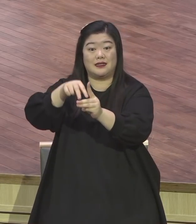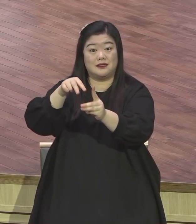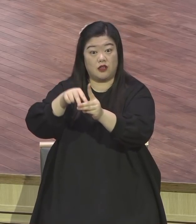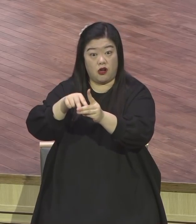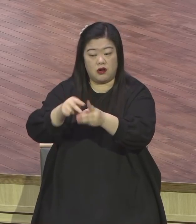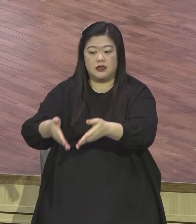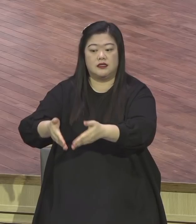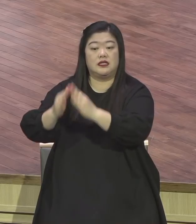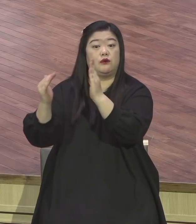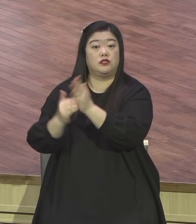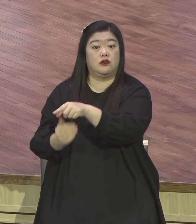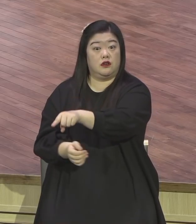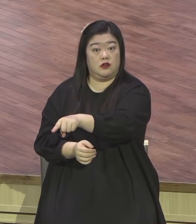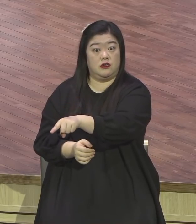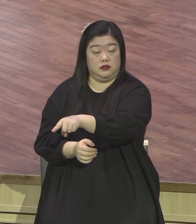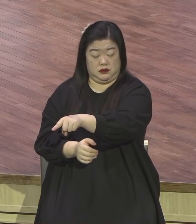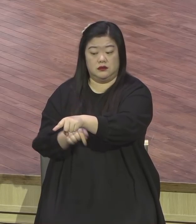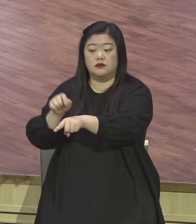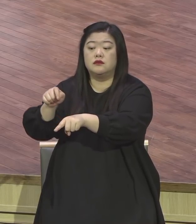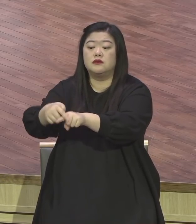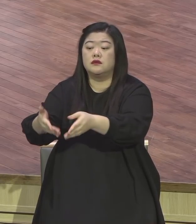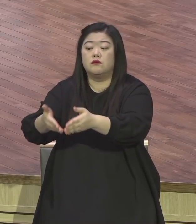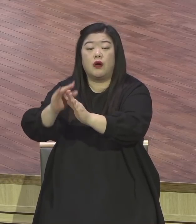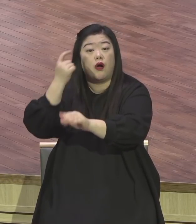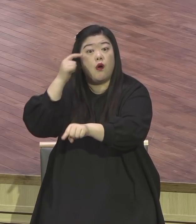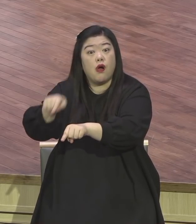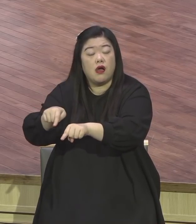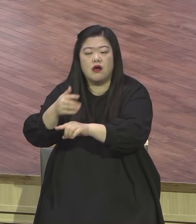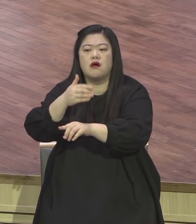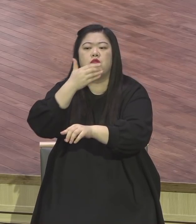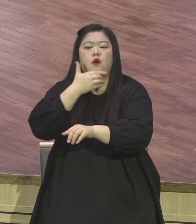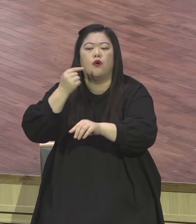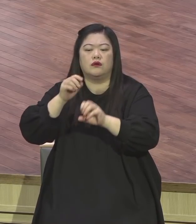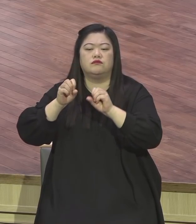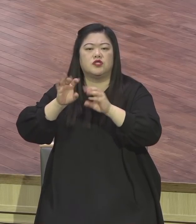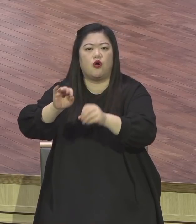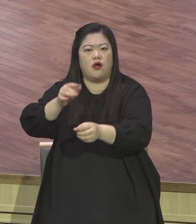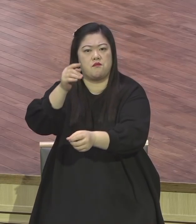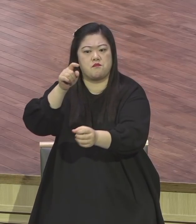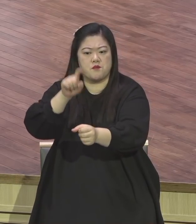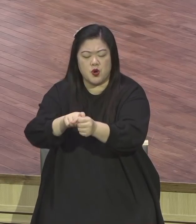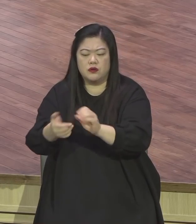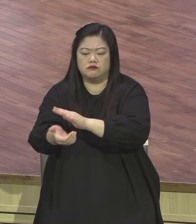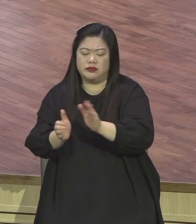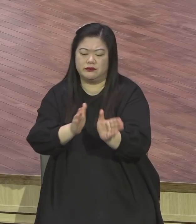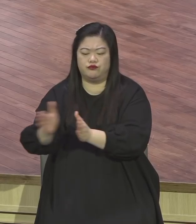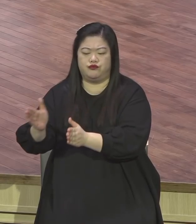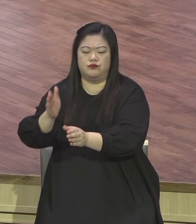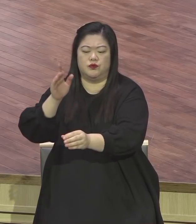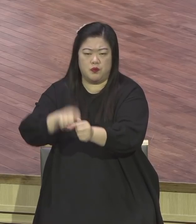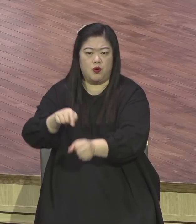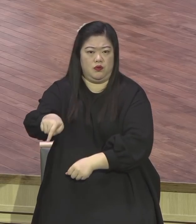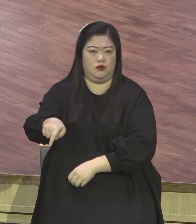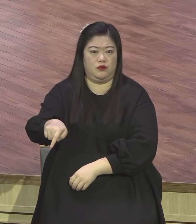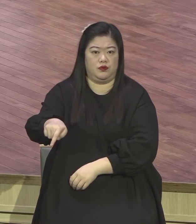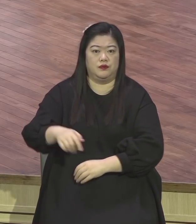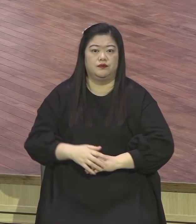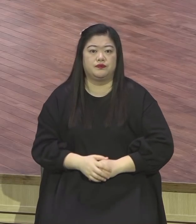237 보금화하겠다는 것입니다 이 일에 여러분 이 일을 위해서 우리 교회가 맨날 돈 때문에 쩔쩔에